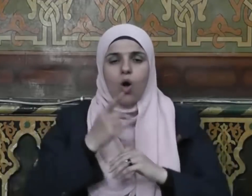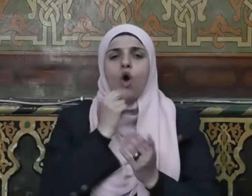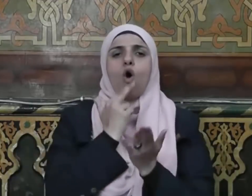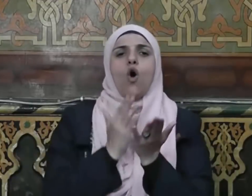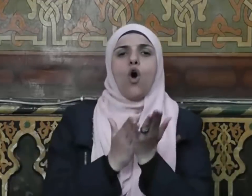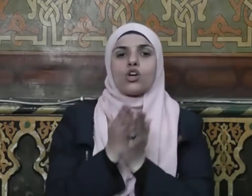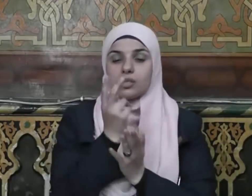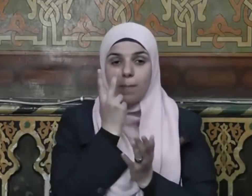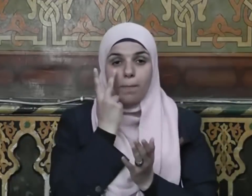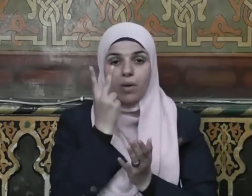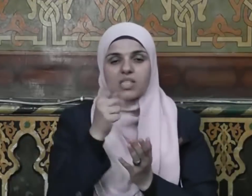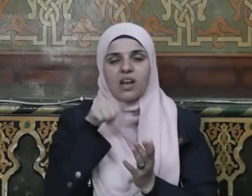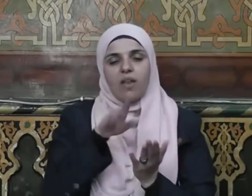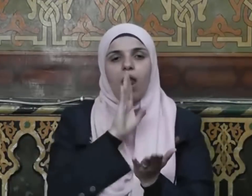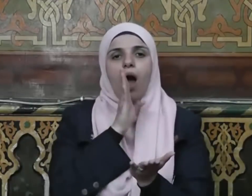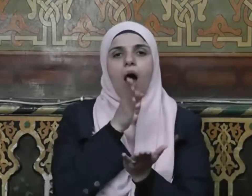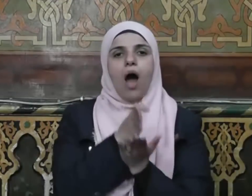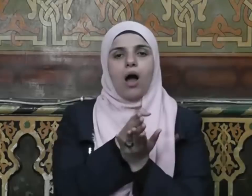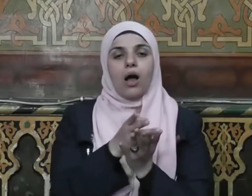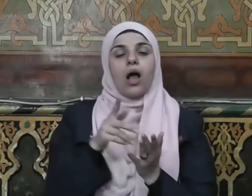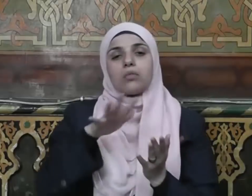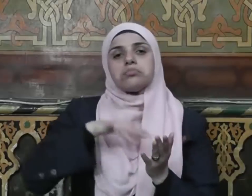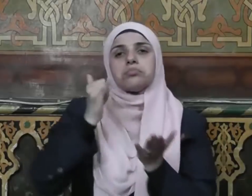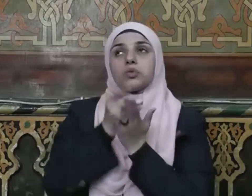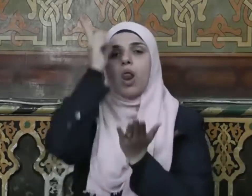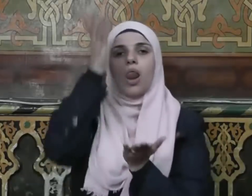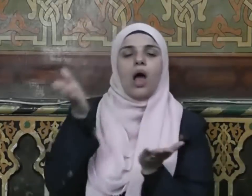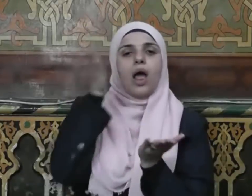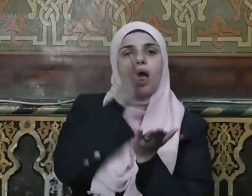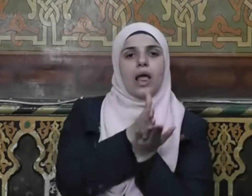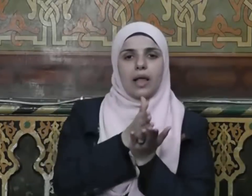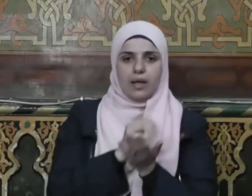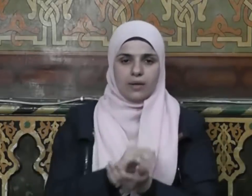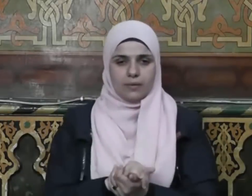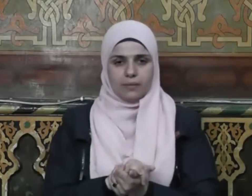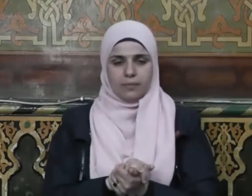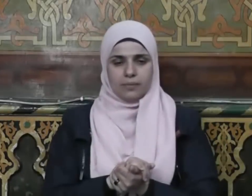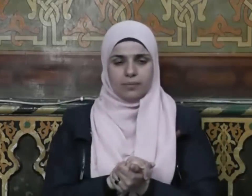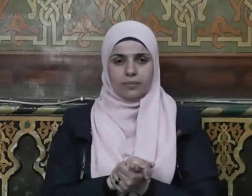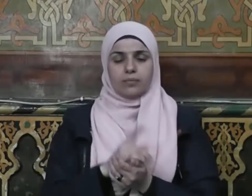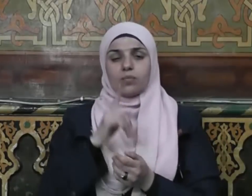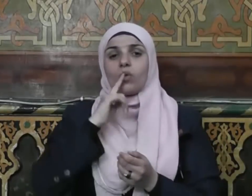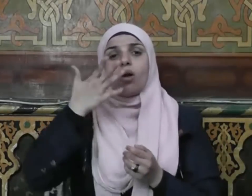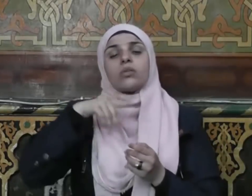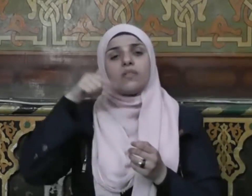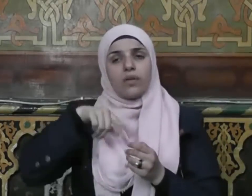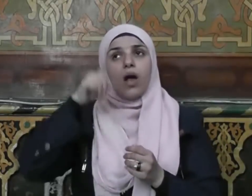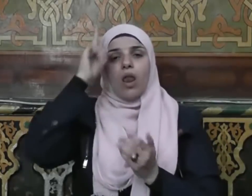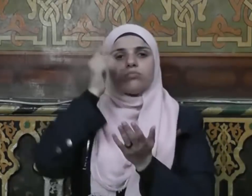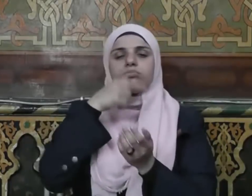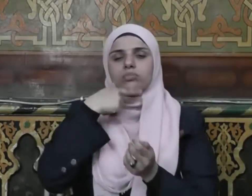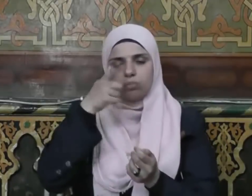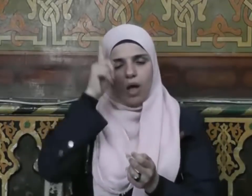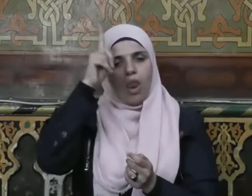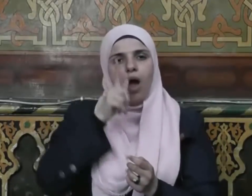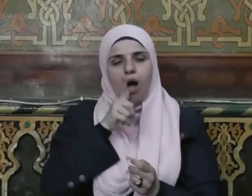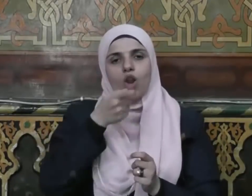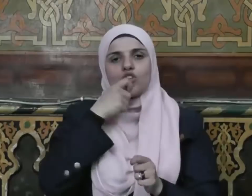وحسن بصيرتهم بالحق الذي هداهم الله إليه ولقد زكى الحق سبحانه